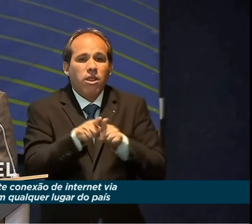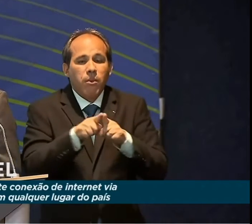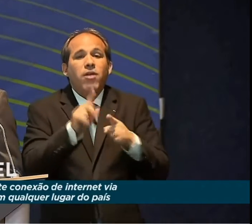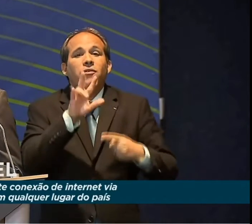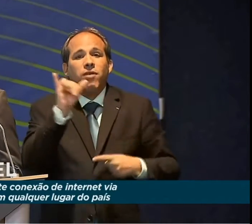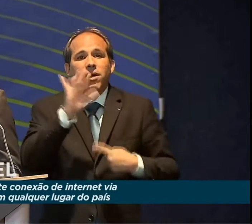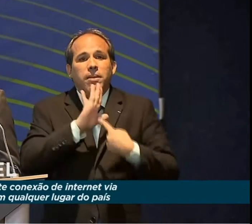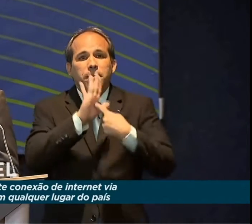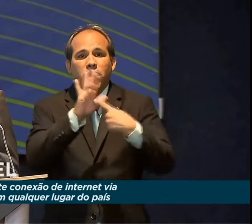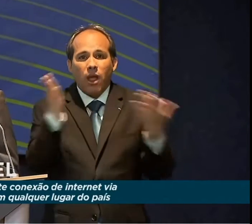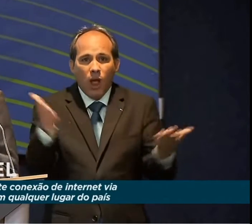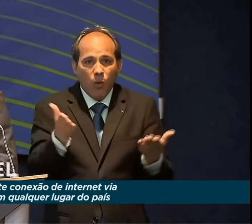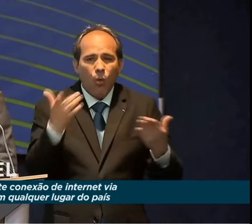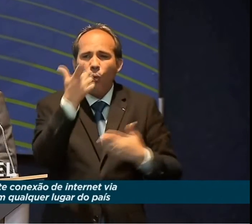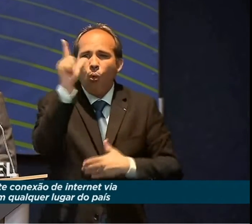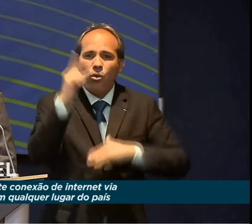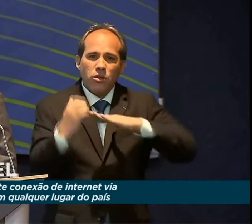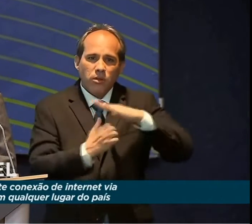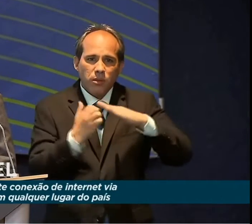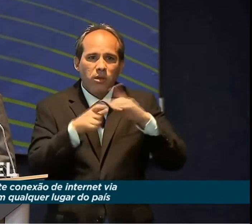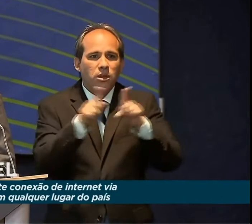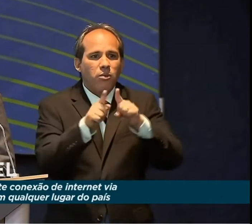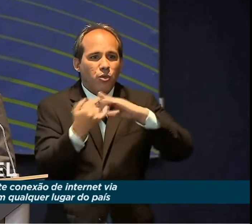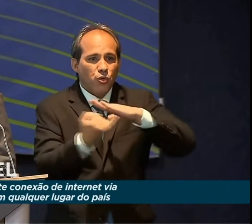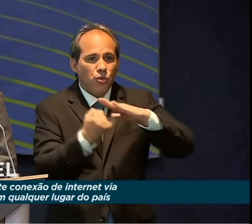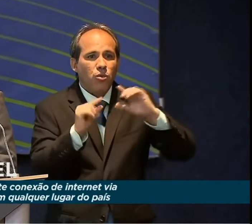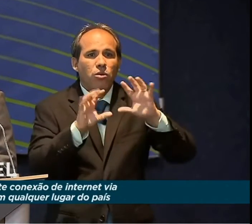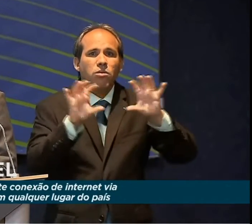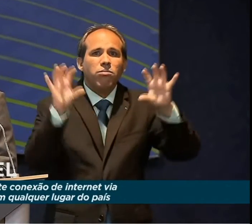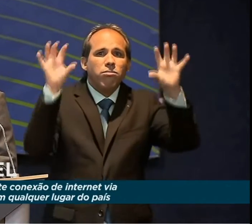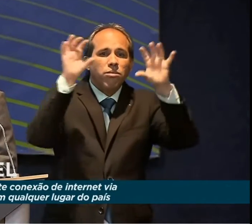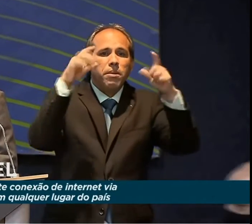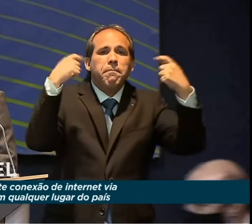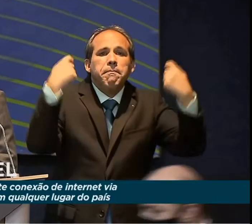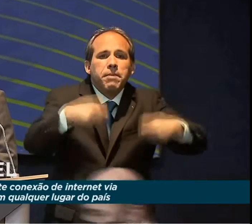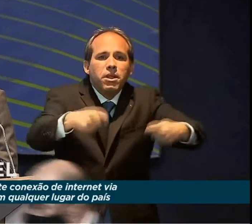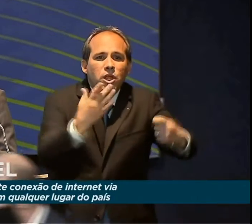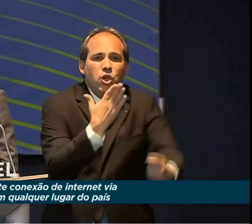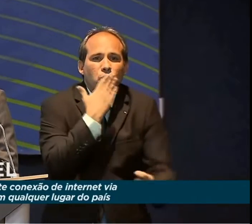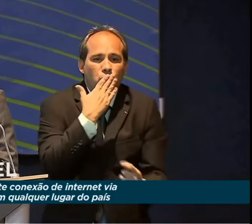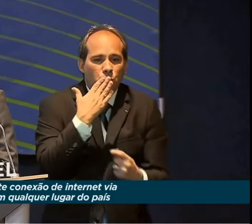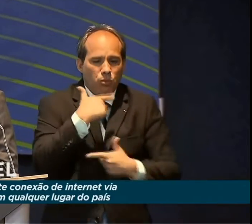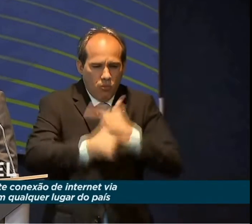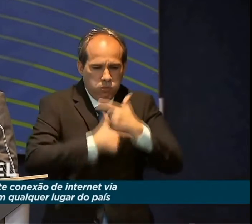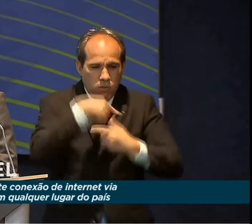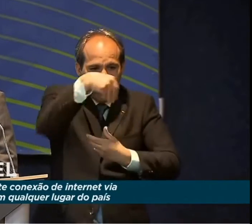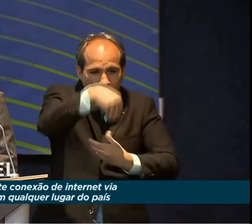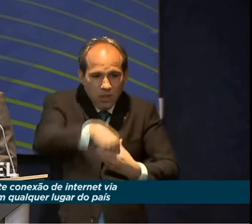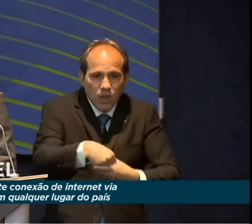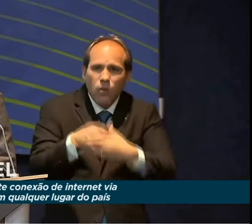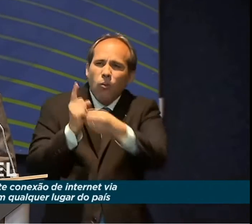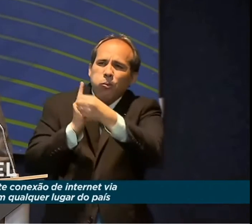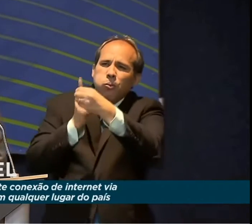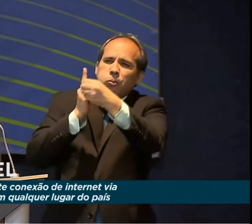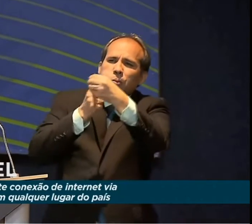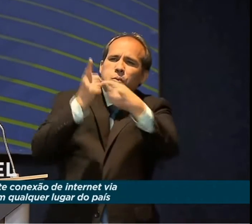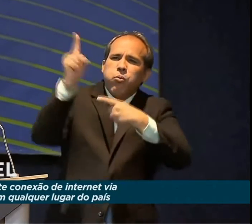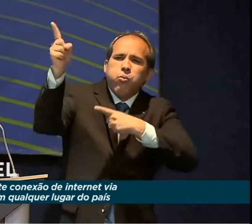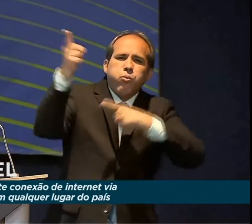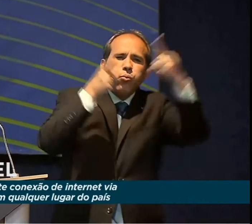frente para as empresas e instituições de Estado que precisam desse tipo de serviço em áreas remotas de difícil acesso.